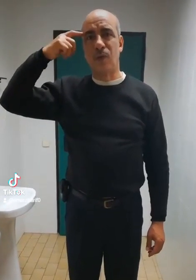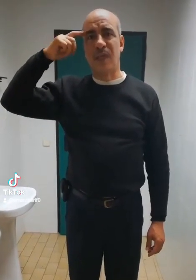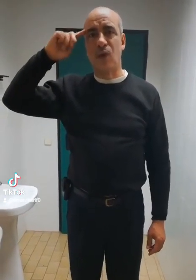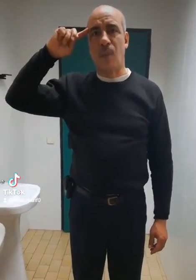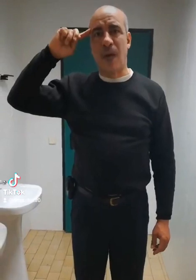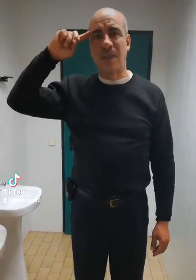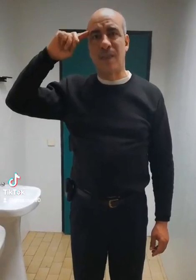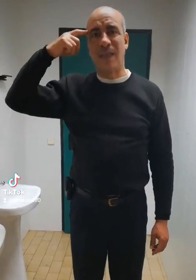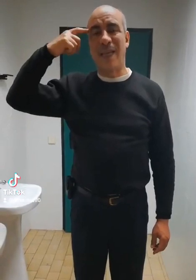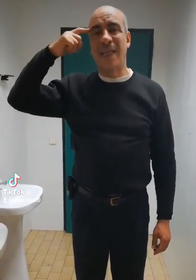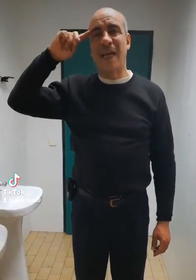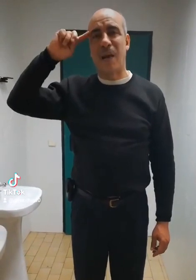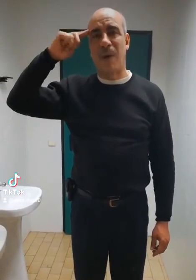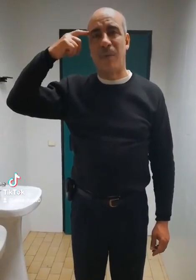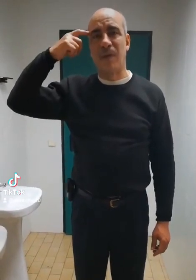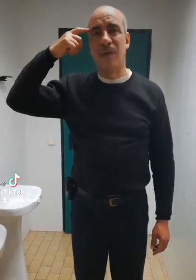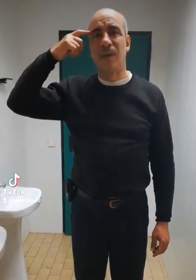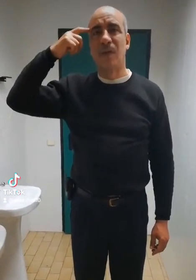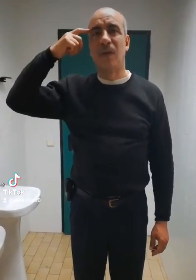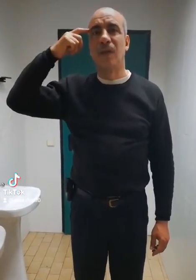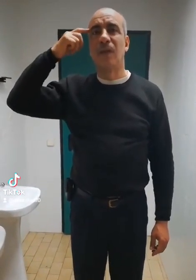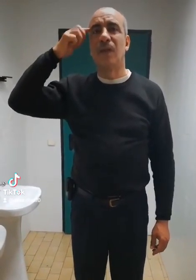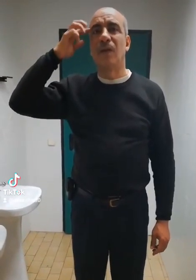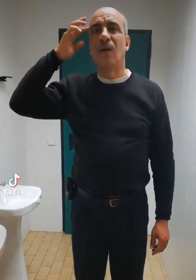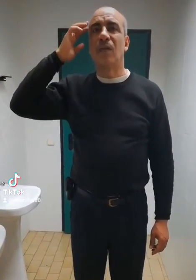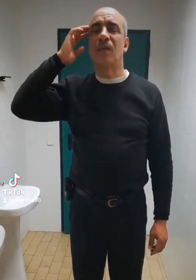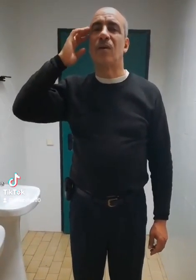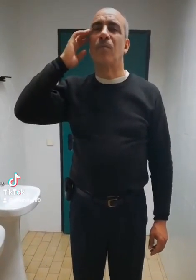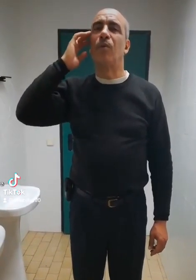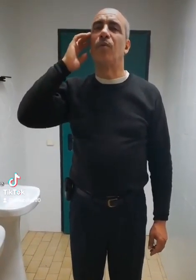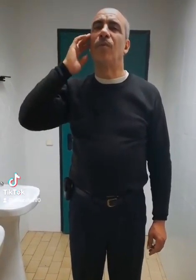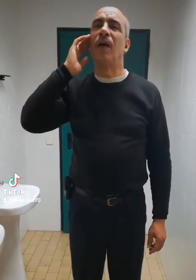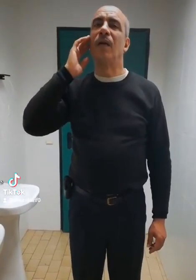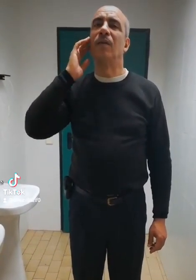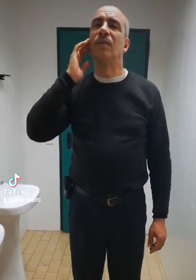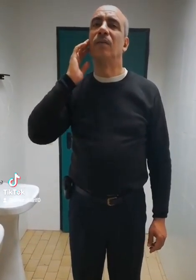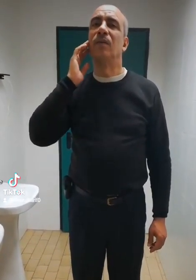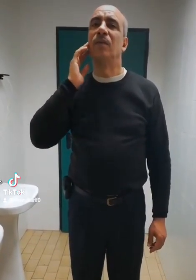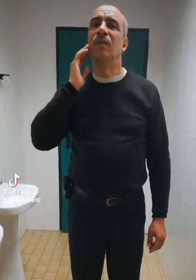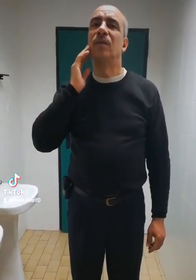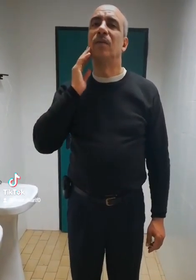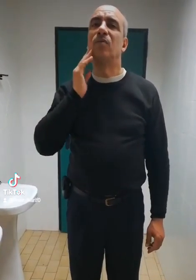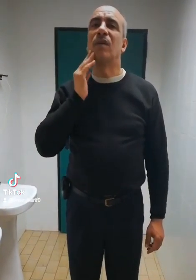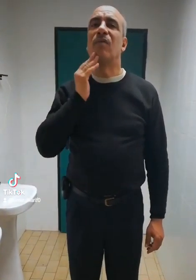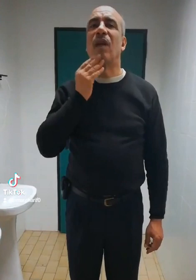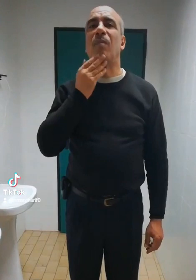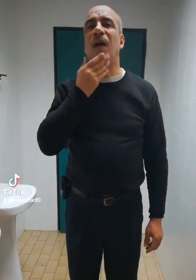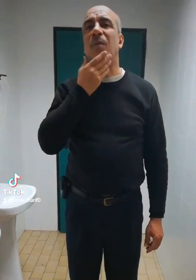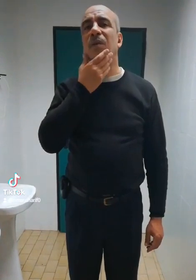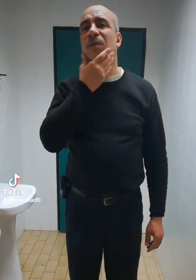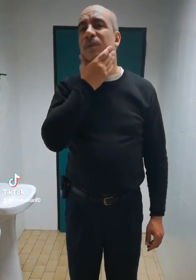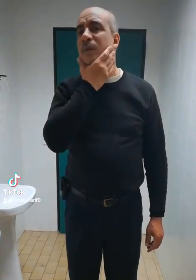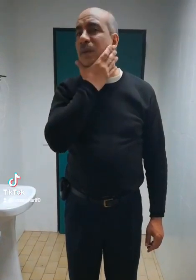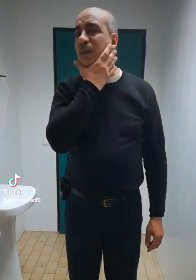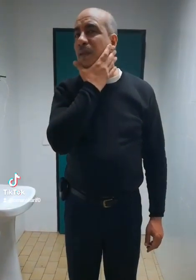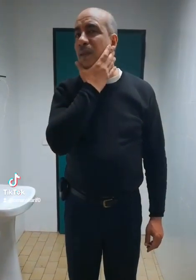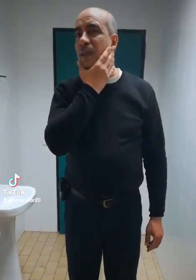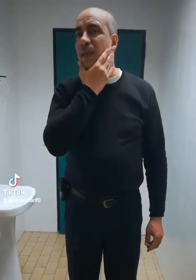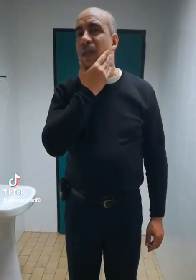psychopathe et d'incapable. En descendant un peu plus bas, nous avons la barbe. Les